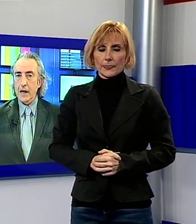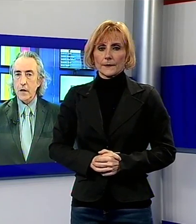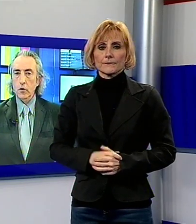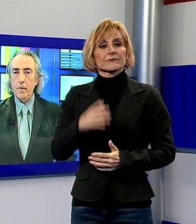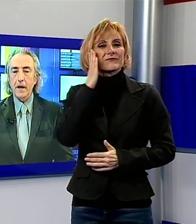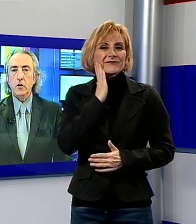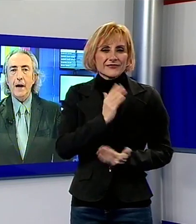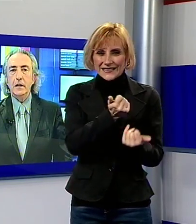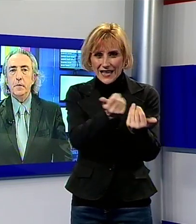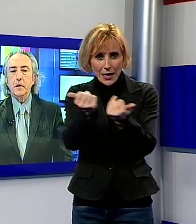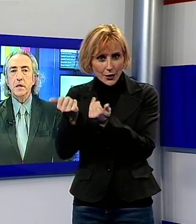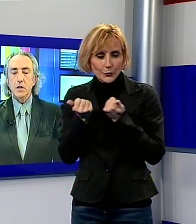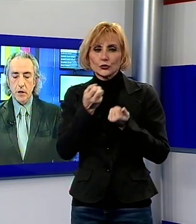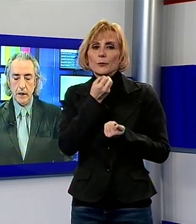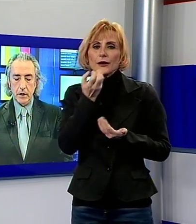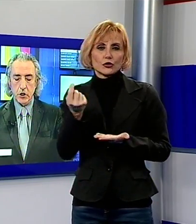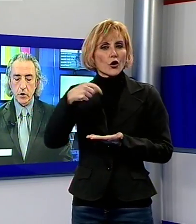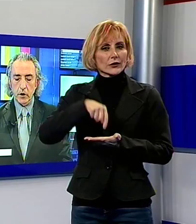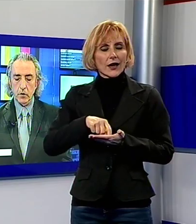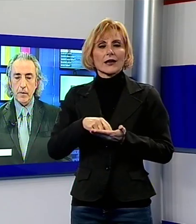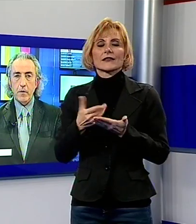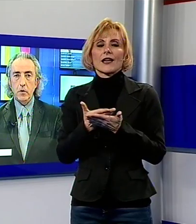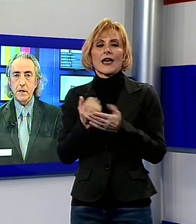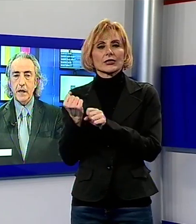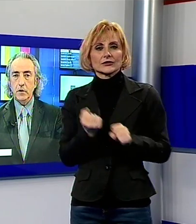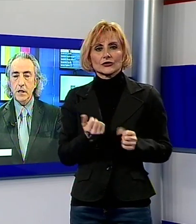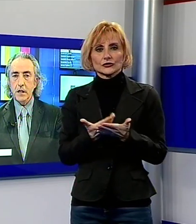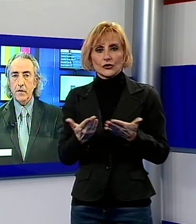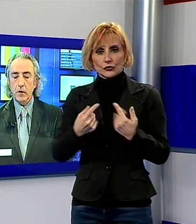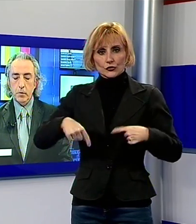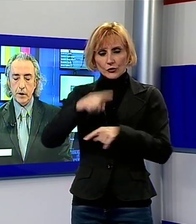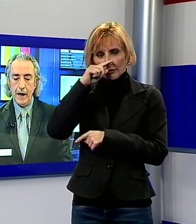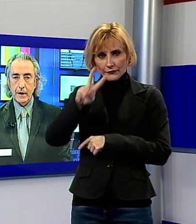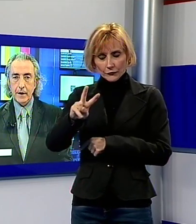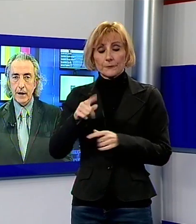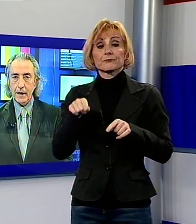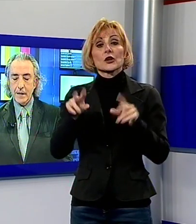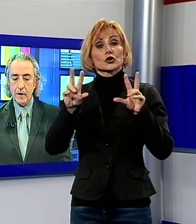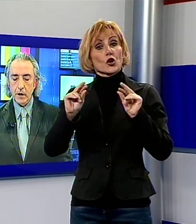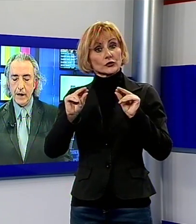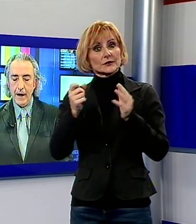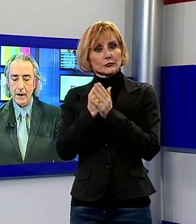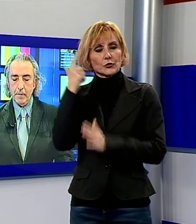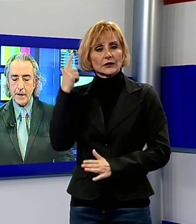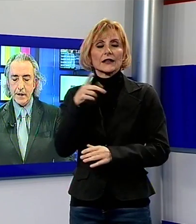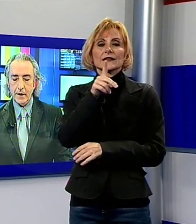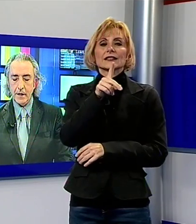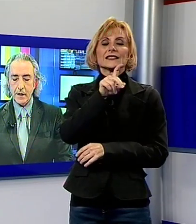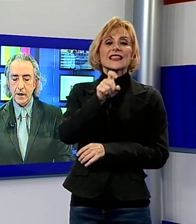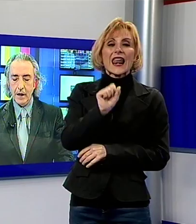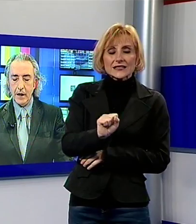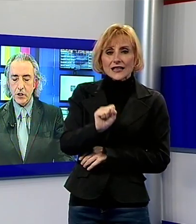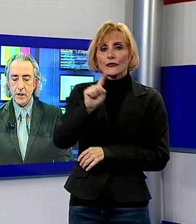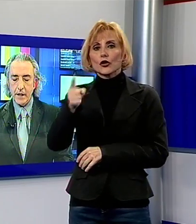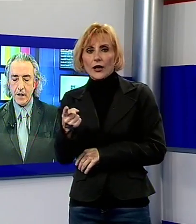Cordiale saluto e ben ritrovati per questa edizione del TG Noi, che dunque apriamo con questa notizia davvero importante. La D'Alessandro e Galli passa ai